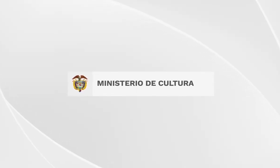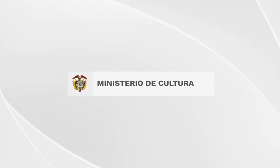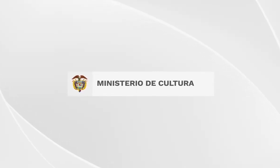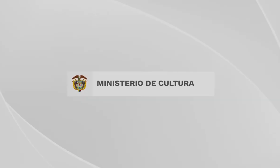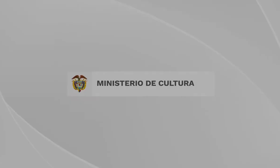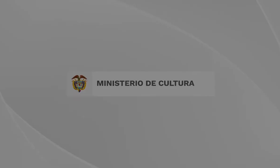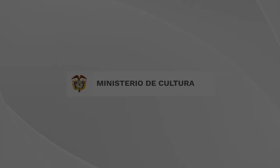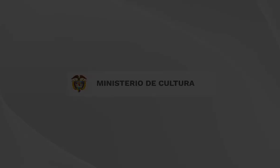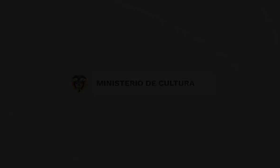Gracias. Gracias. Gracias por ver el video.